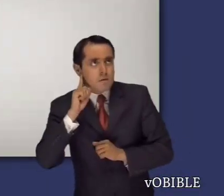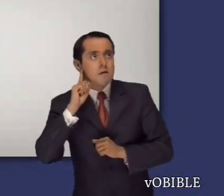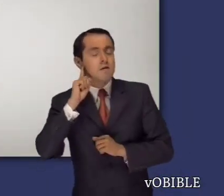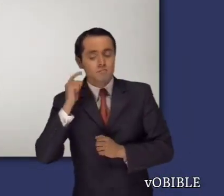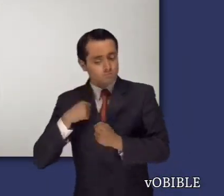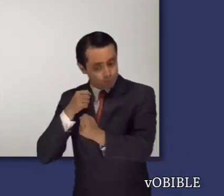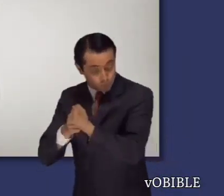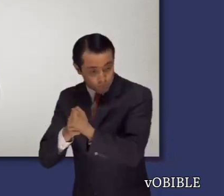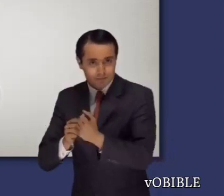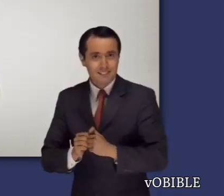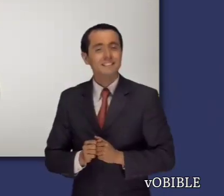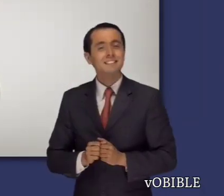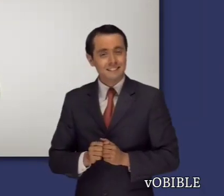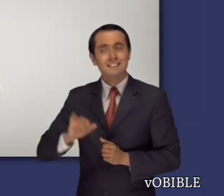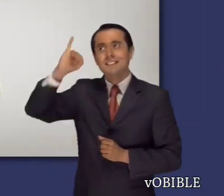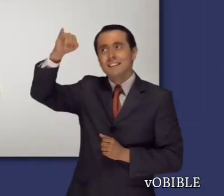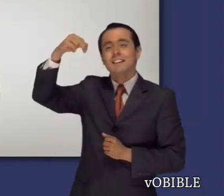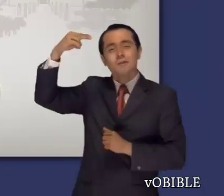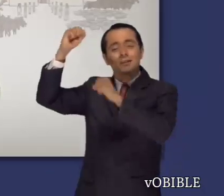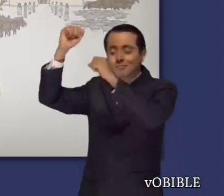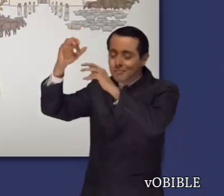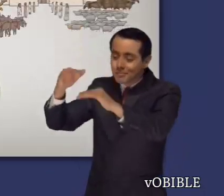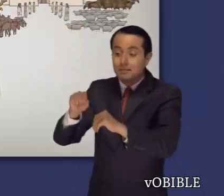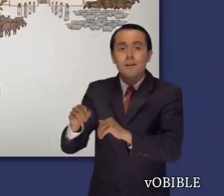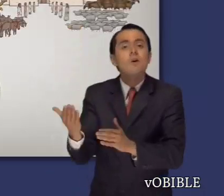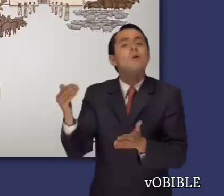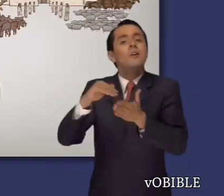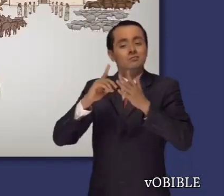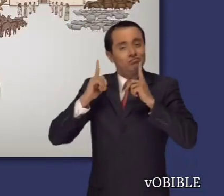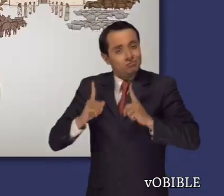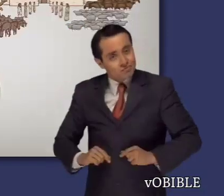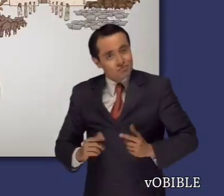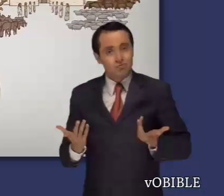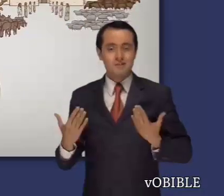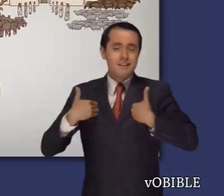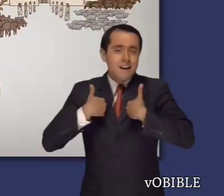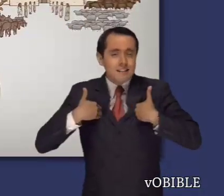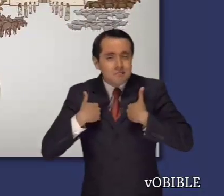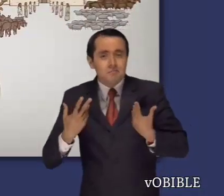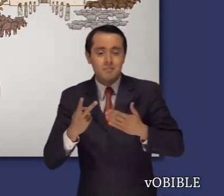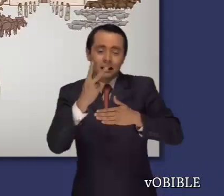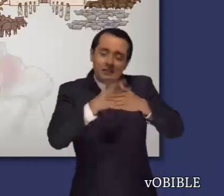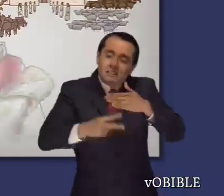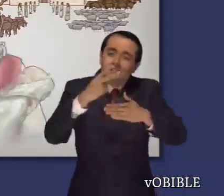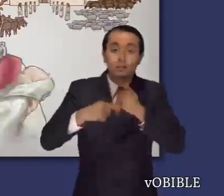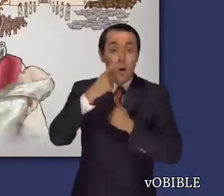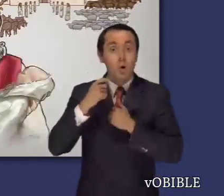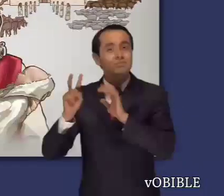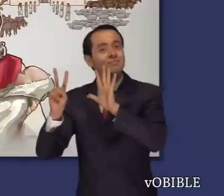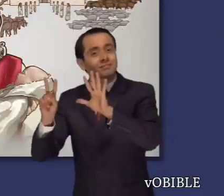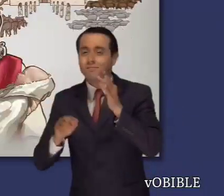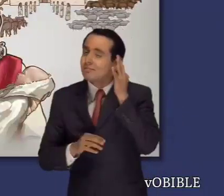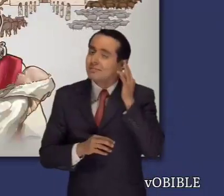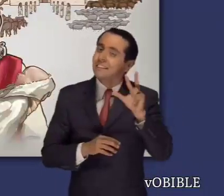Jehová le devolvió a Job la salud y su buena reputación. Le dio el doble de las riquezas que había tenido. Lo recompensó con